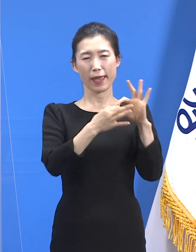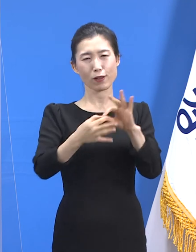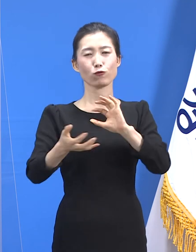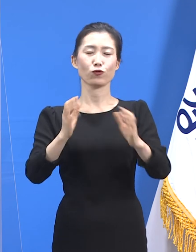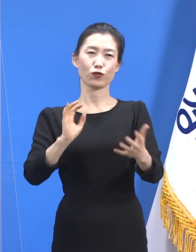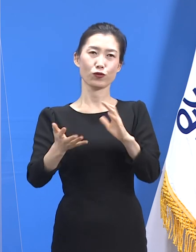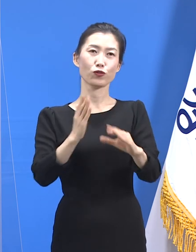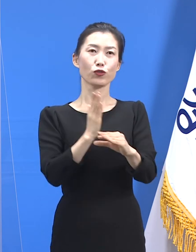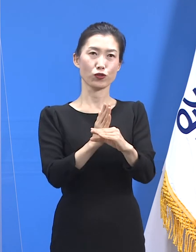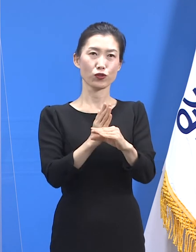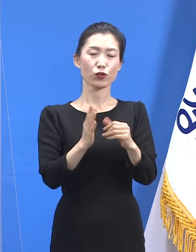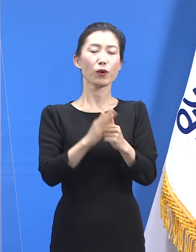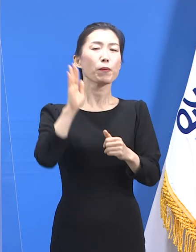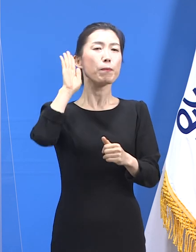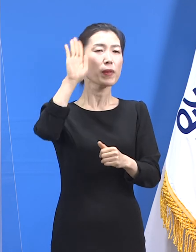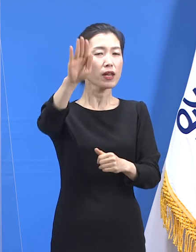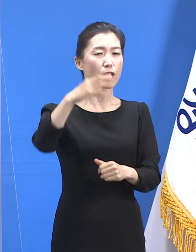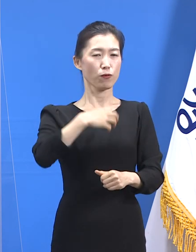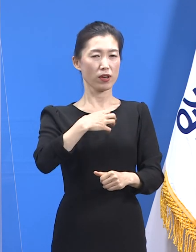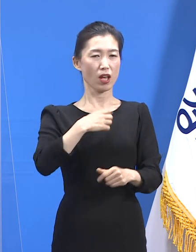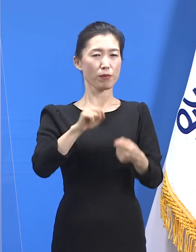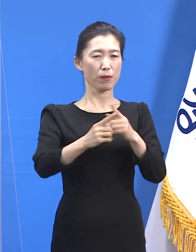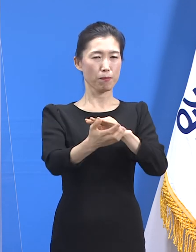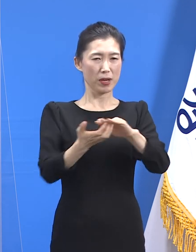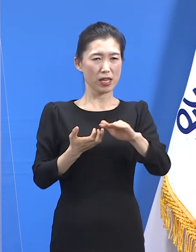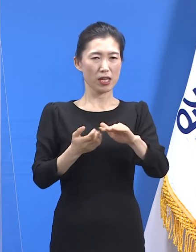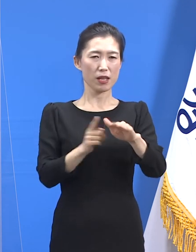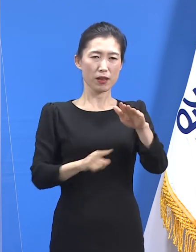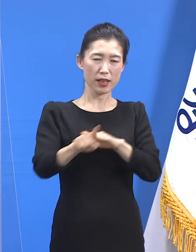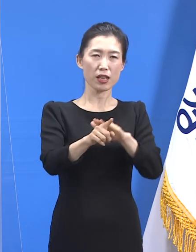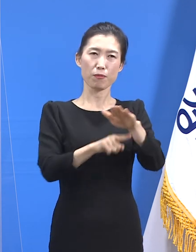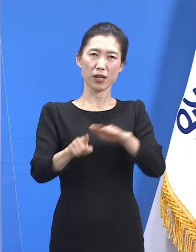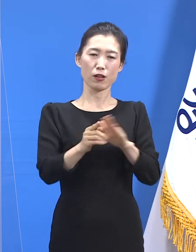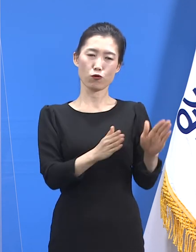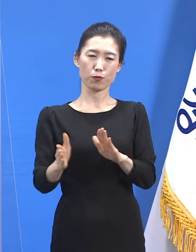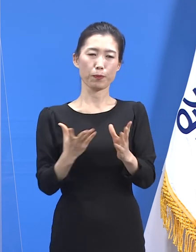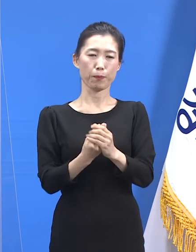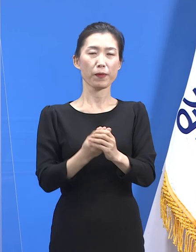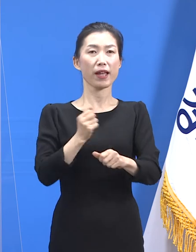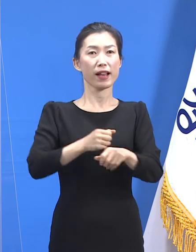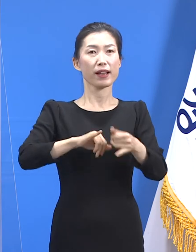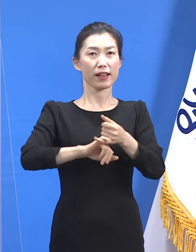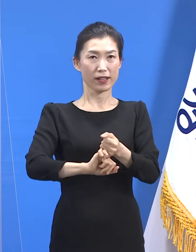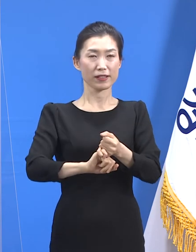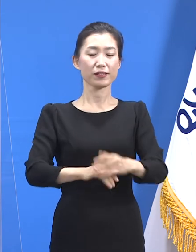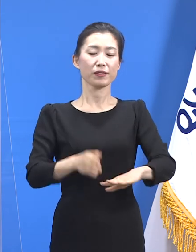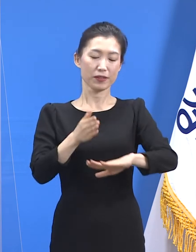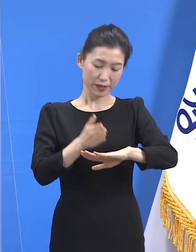한편 미래의 위험에 대비하는 일도 꾸준히 정비해 가겠습니다. 감사합니다.